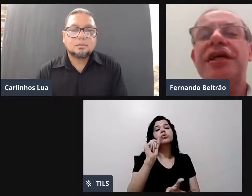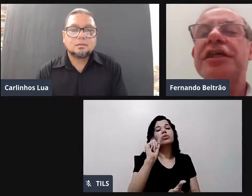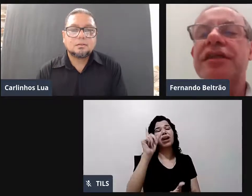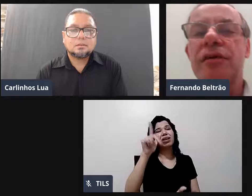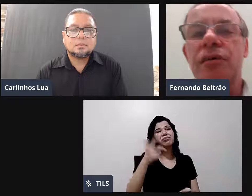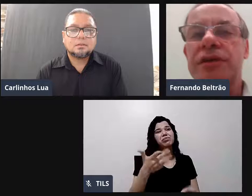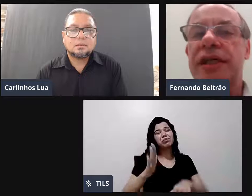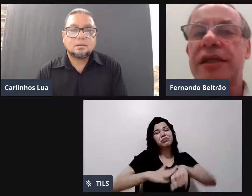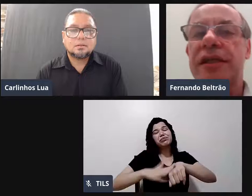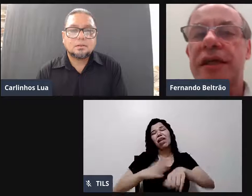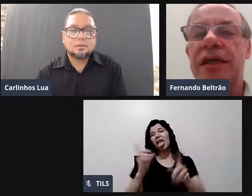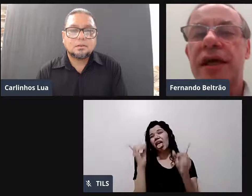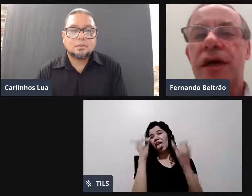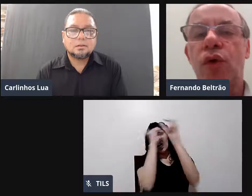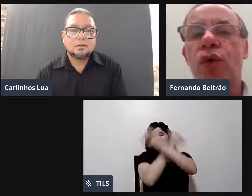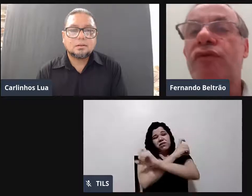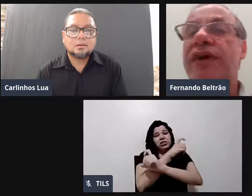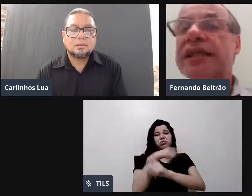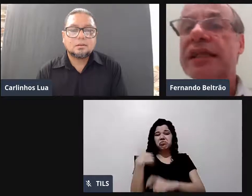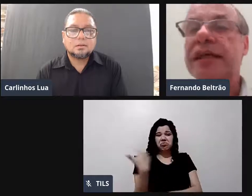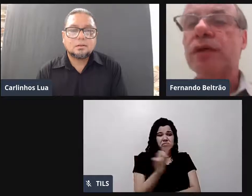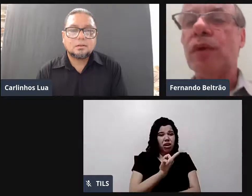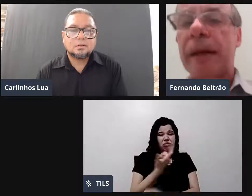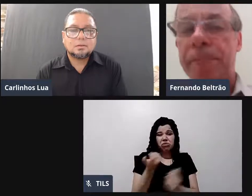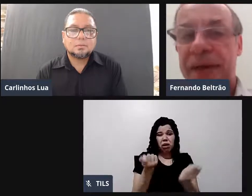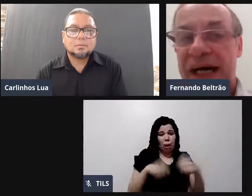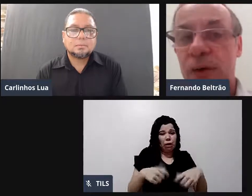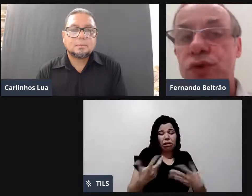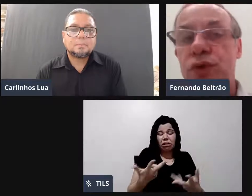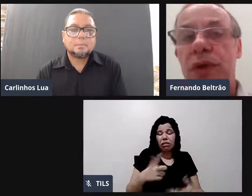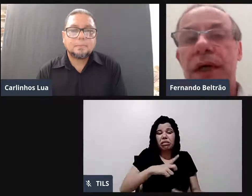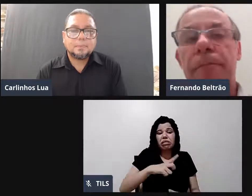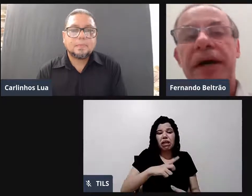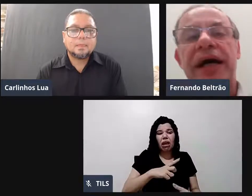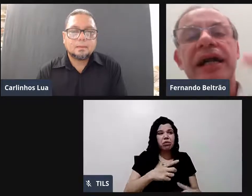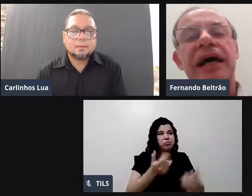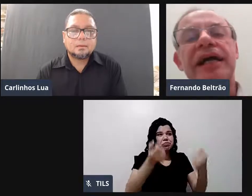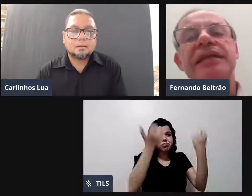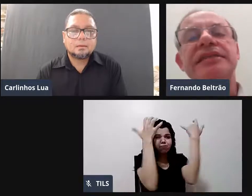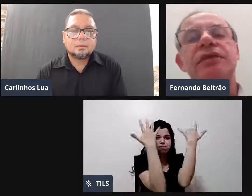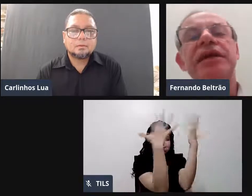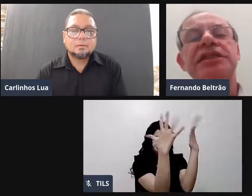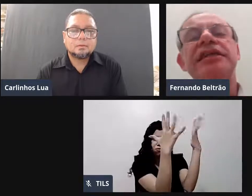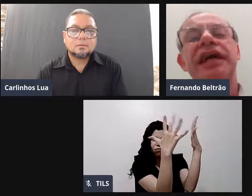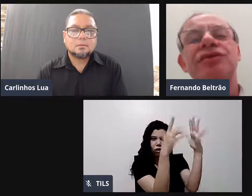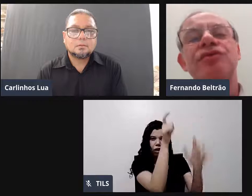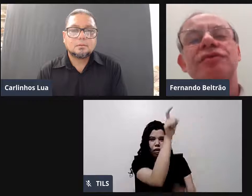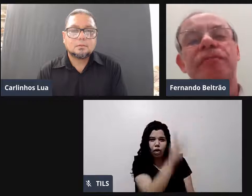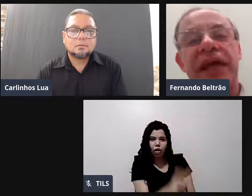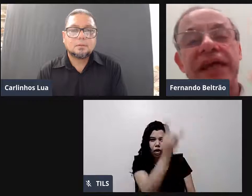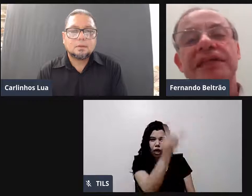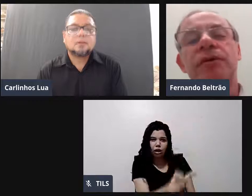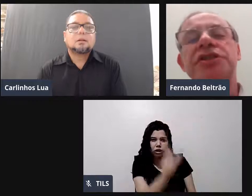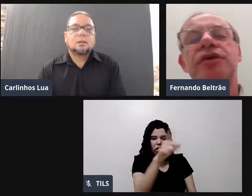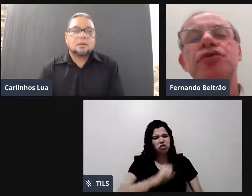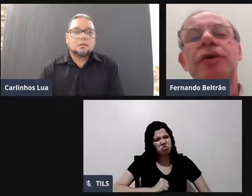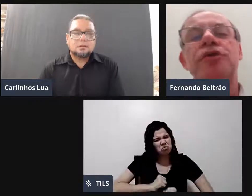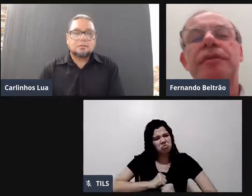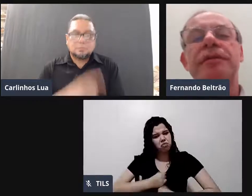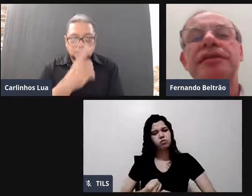A gente não consegue ter o verdadeiro aplauso para aqueles que são mais dedicados. Esse, eu acho que é um dos maiores problemas